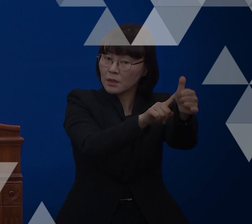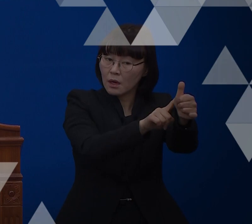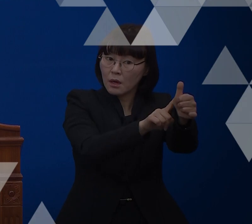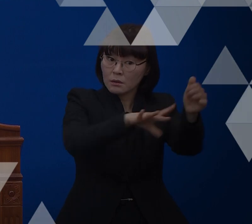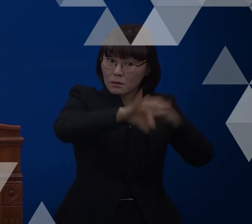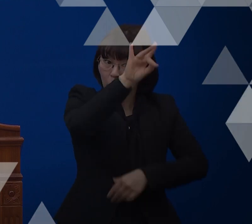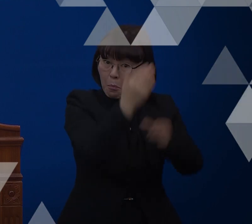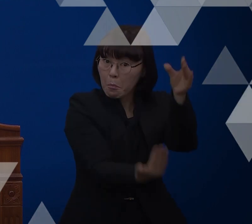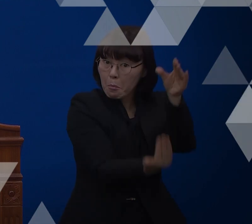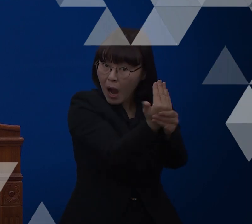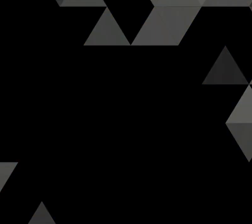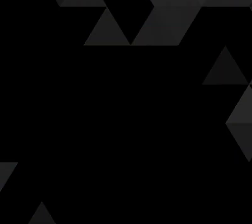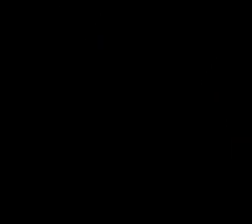감사합니다. 감사합니다.